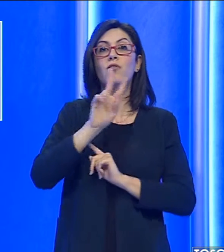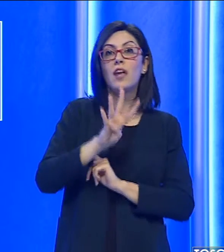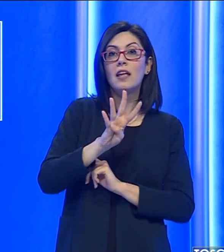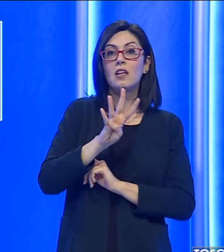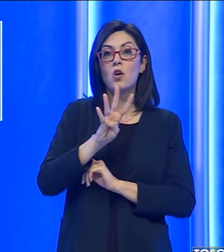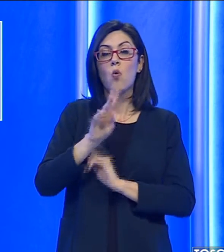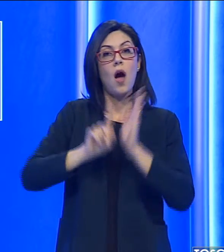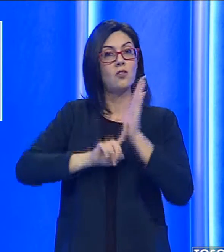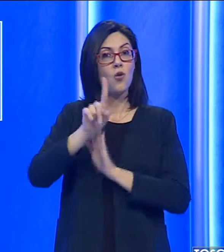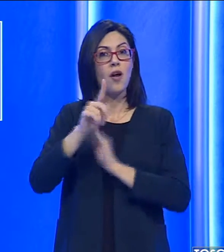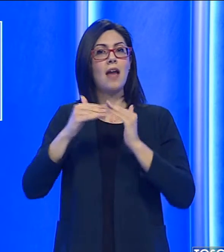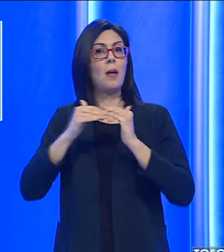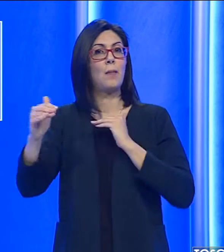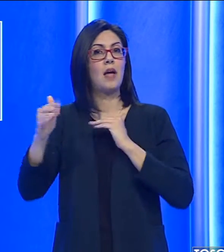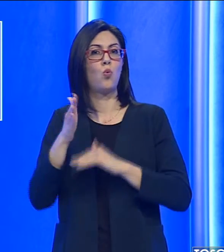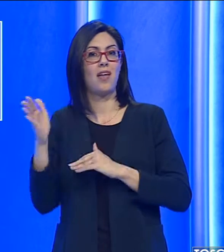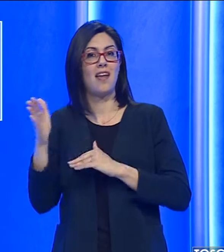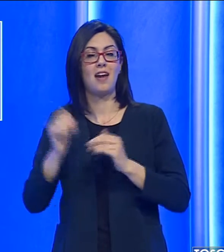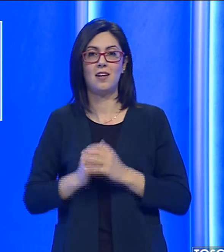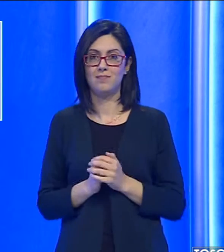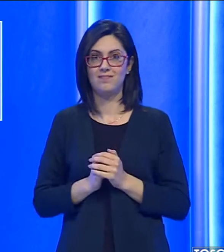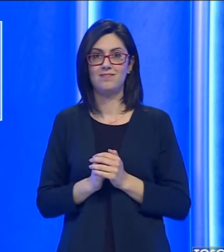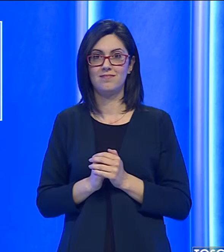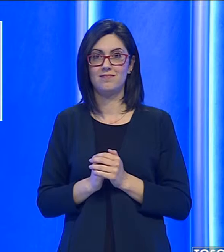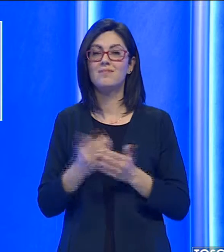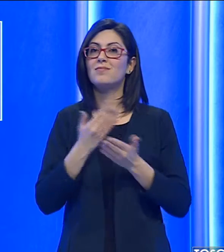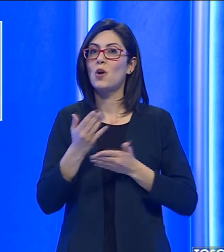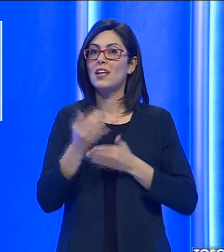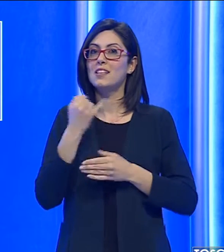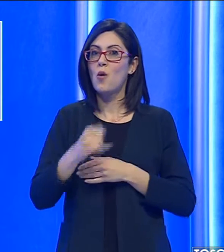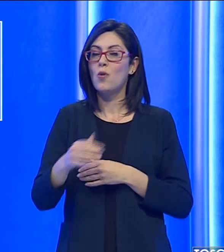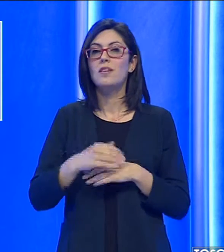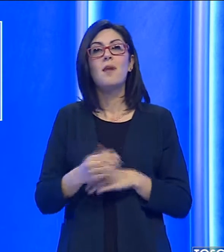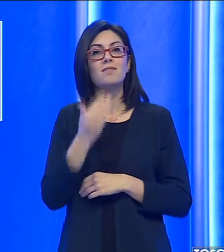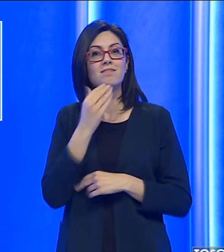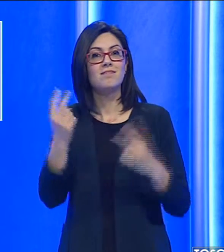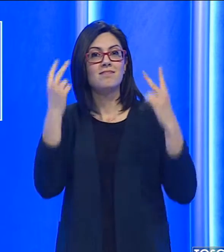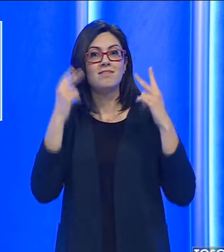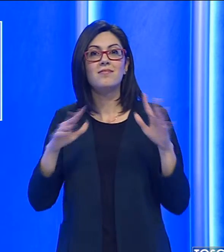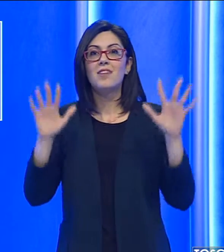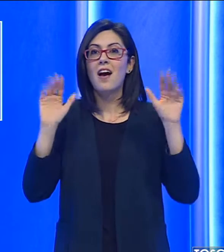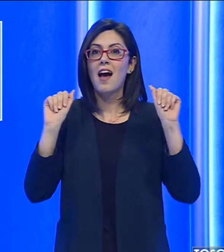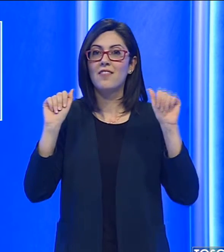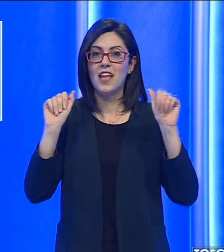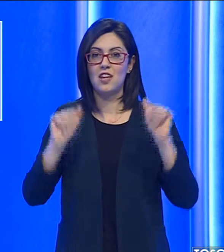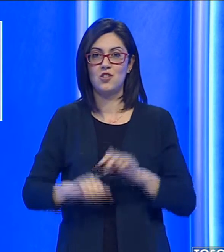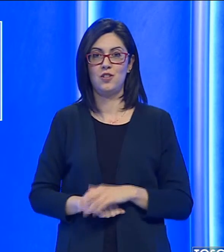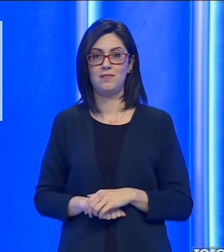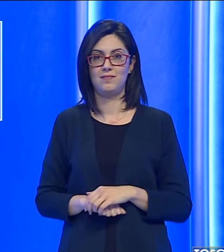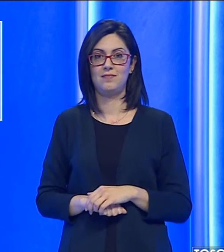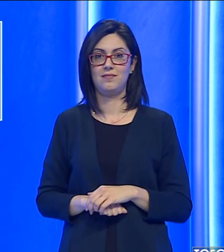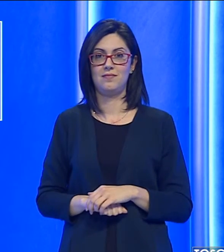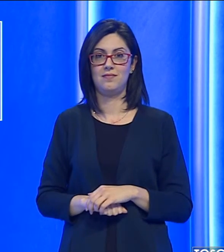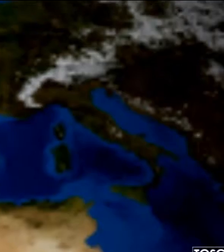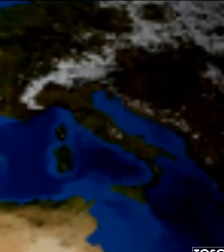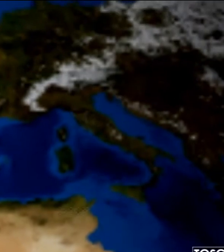gradi nelle pianure interne. Per questa sera è tutto, grazie per averci seguiti, arrivederci.